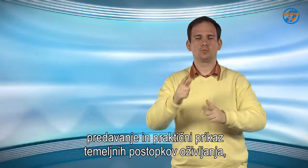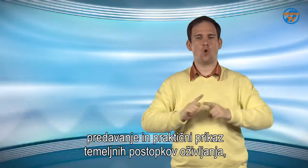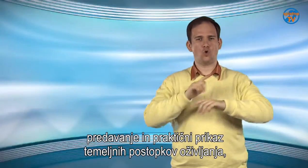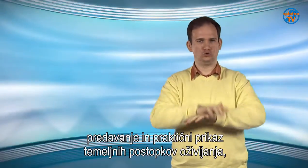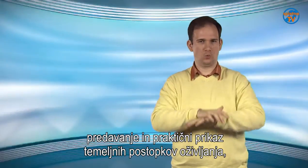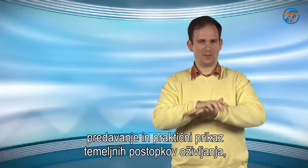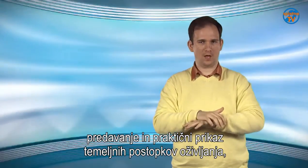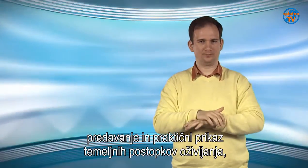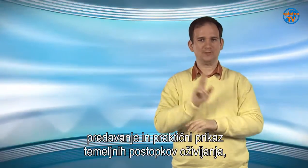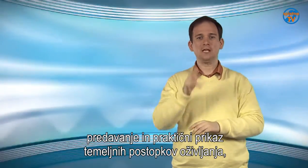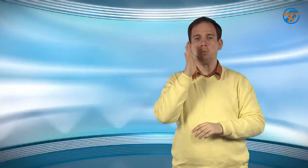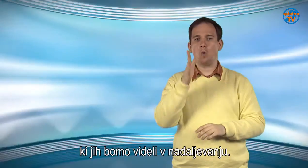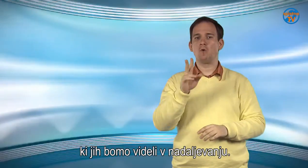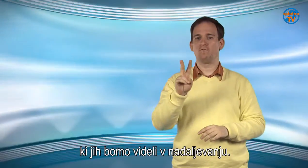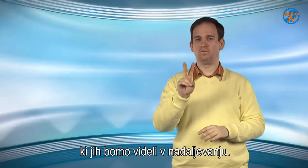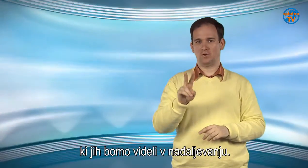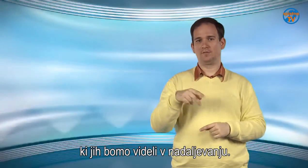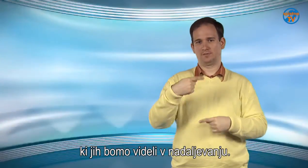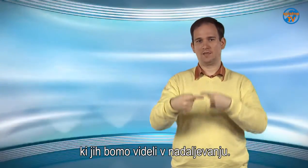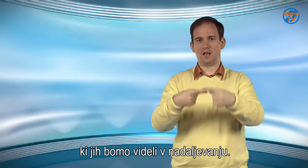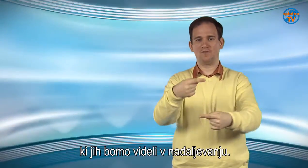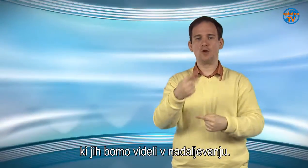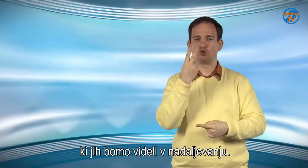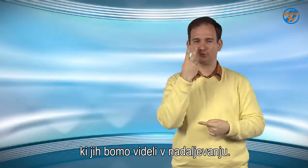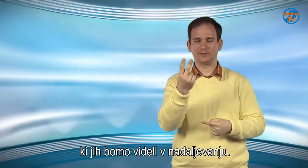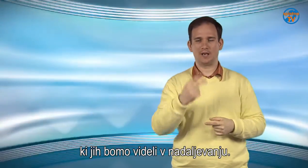oživljanja, ki jih bomo videli v nadaljevanju.